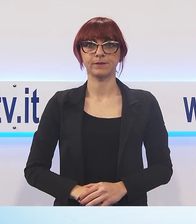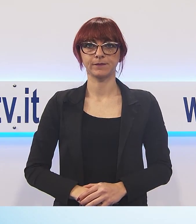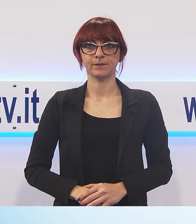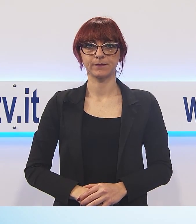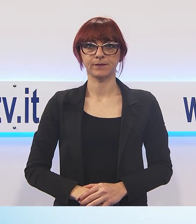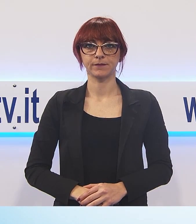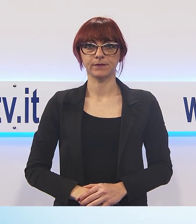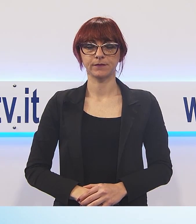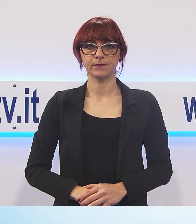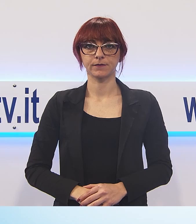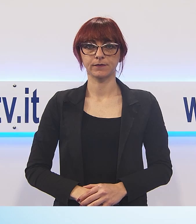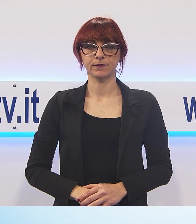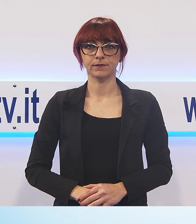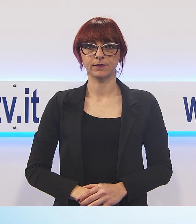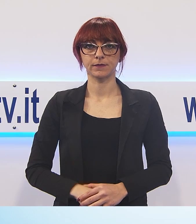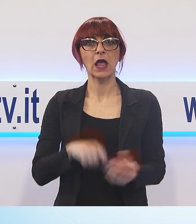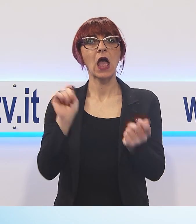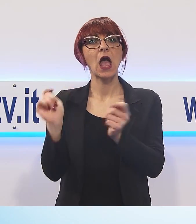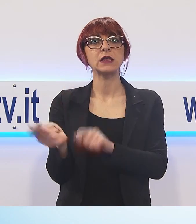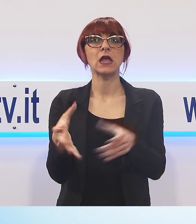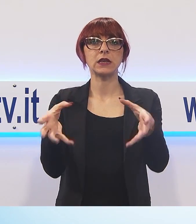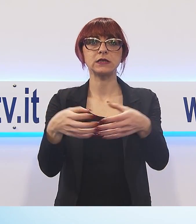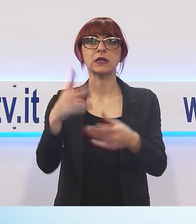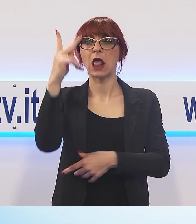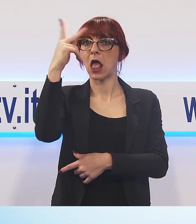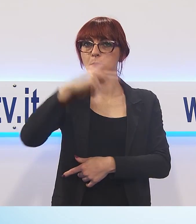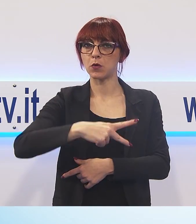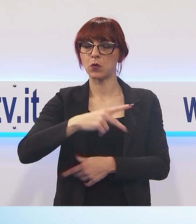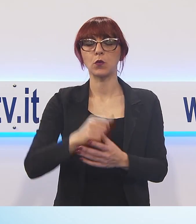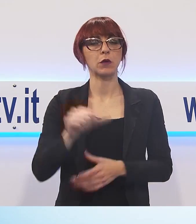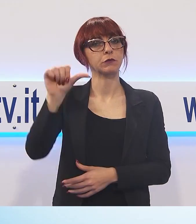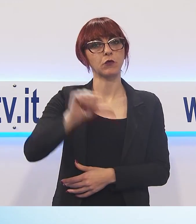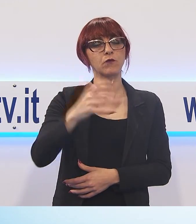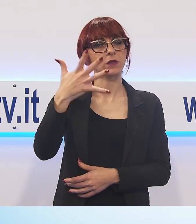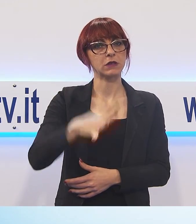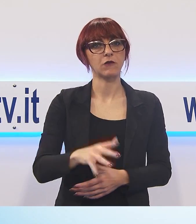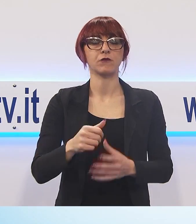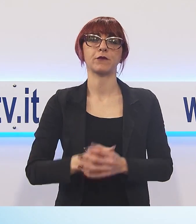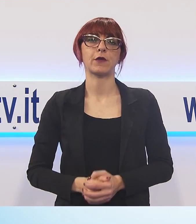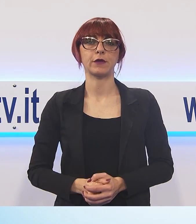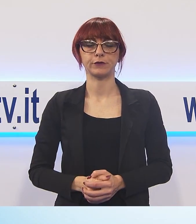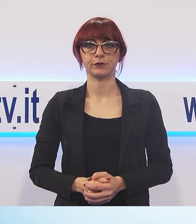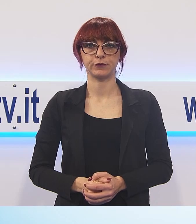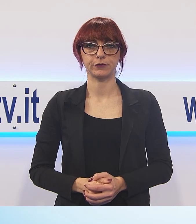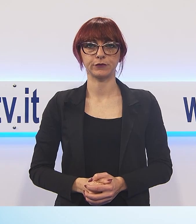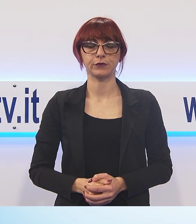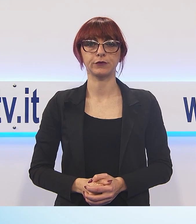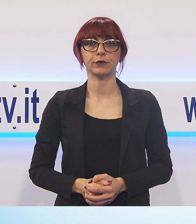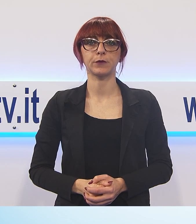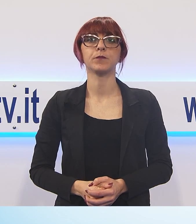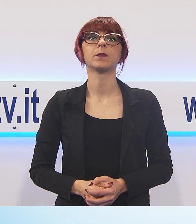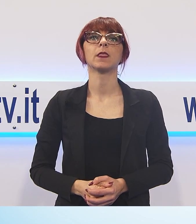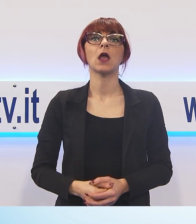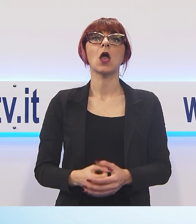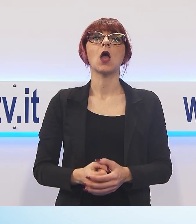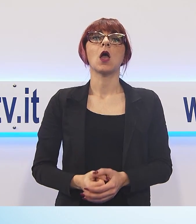Una sconfitta a Mara, ora ci si gioca tutto con il Casale, il Tennis Club Lucca in camere al primo stop perdendo in casa 1-3 contro